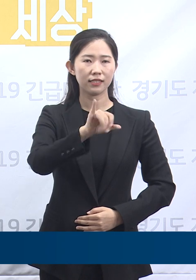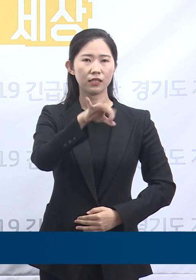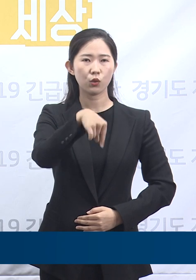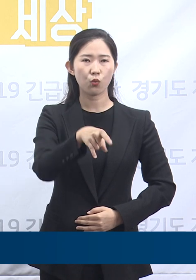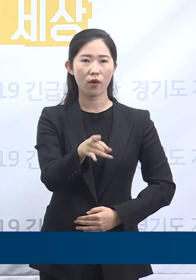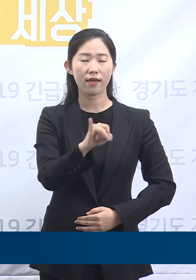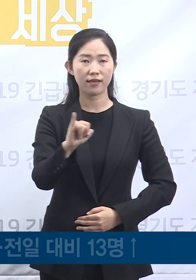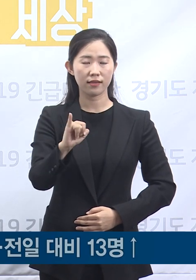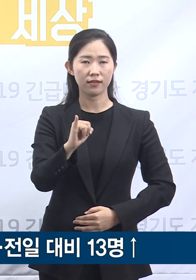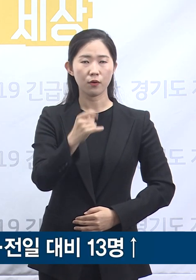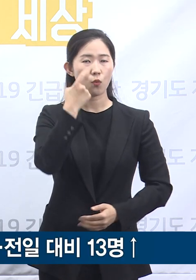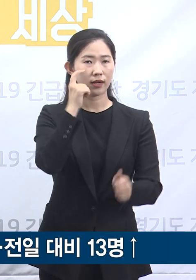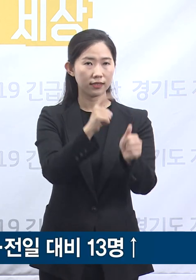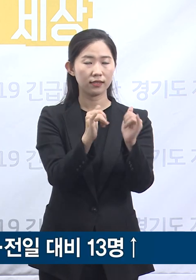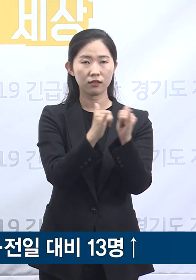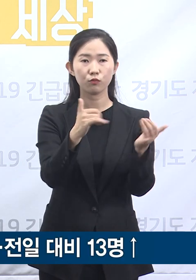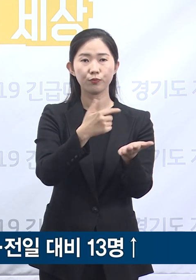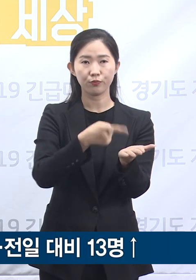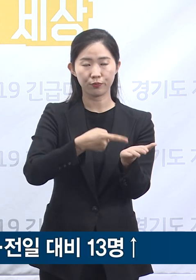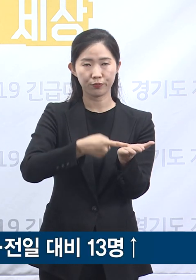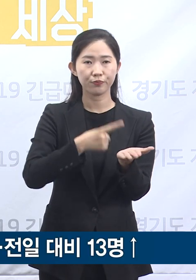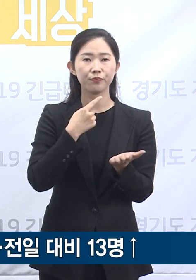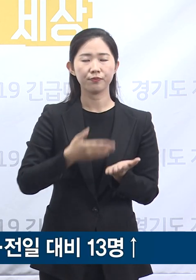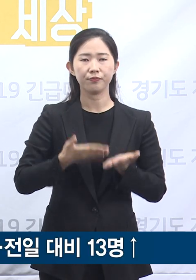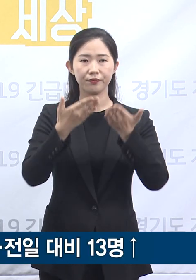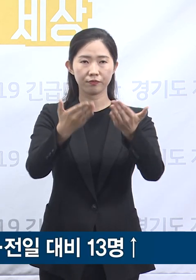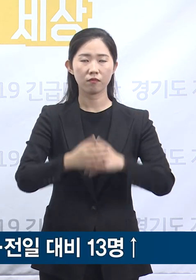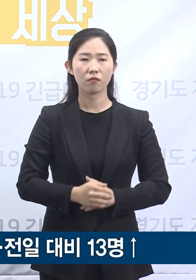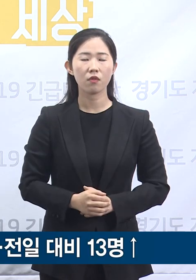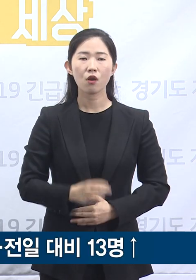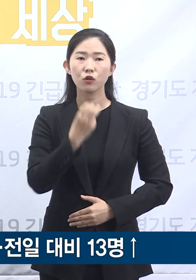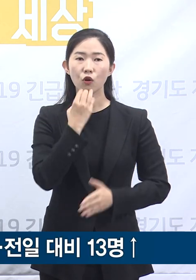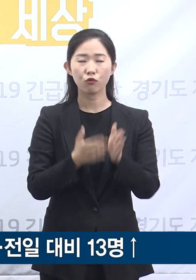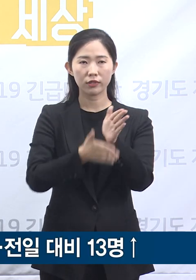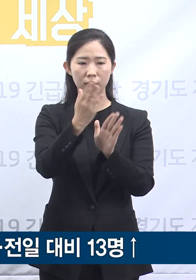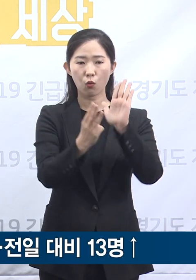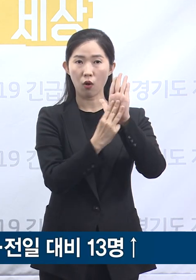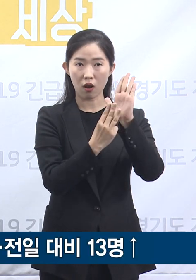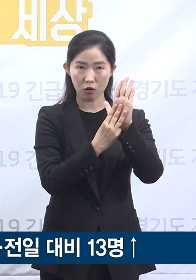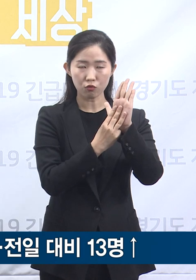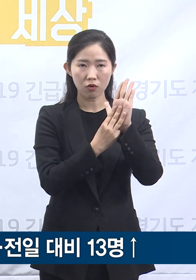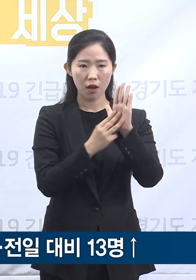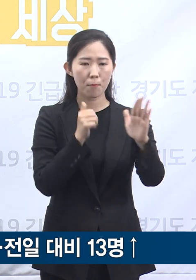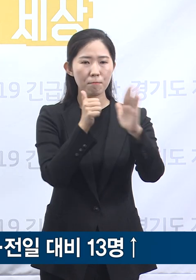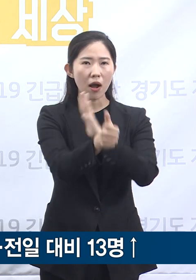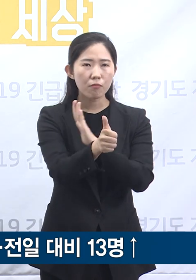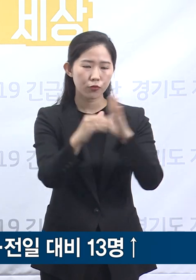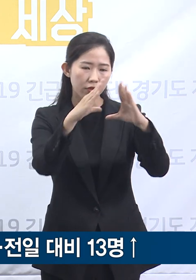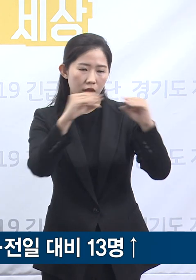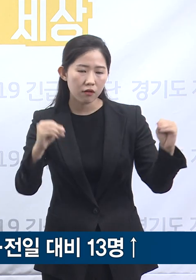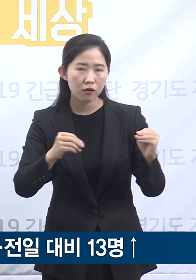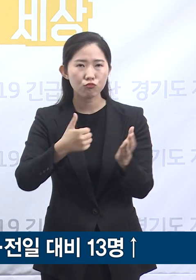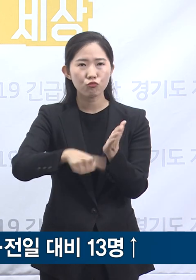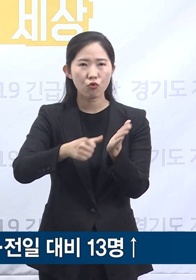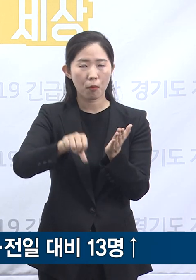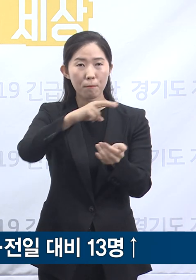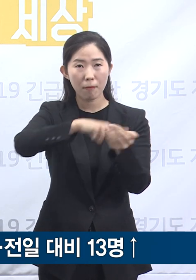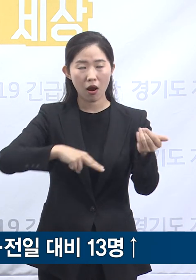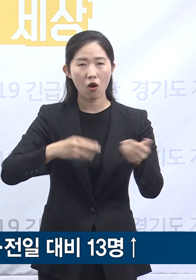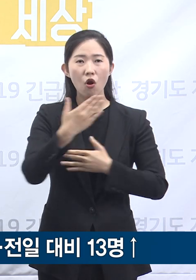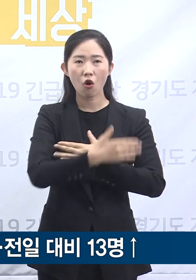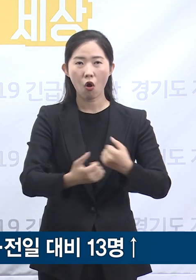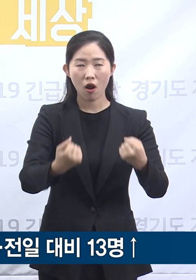말씀드리겠습니다. 서울시 관악구 소재의 다단계 건강기능식품 판매업체 리치웨이와 관련된